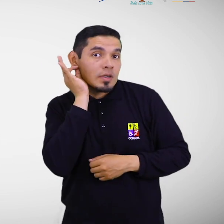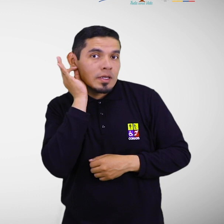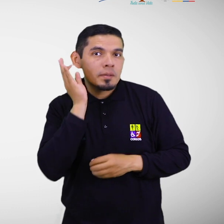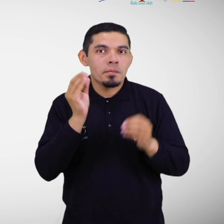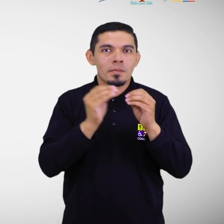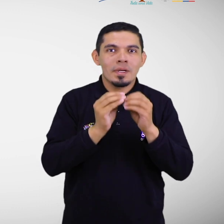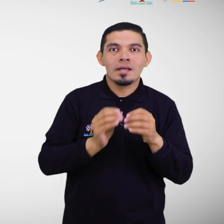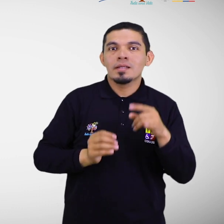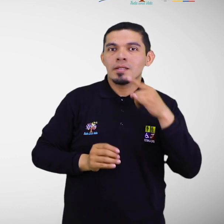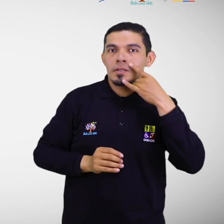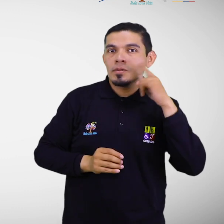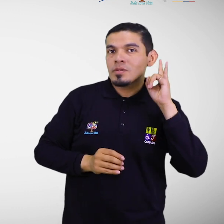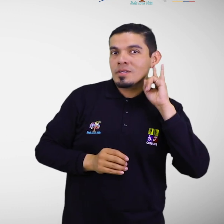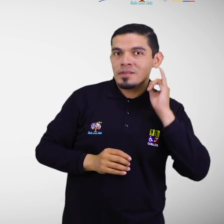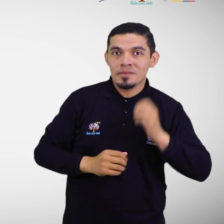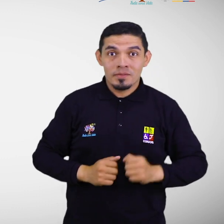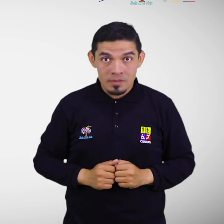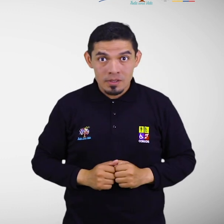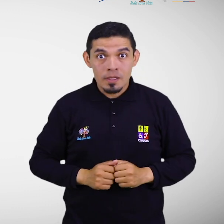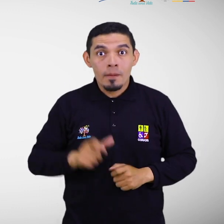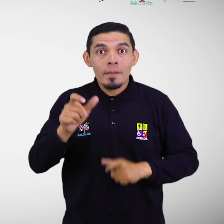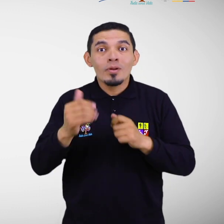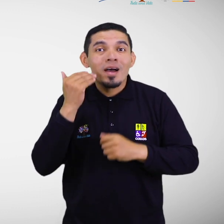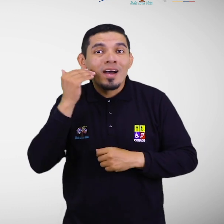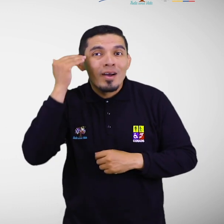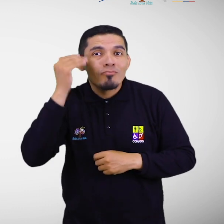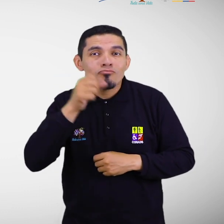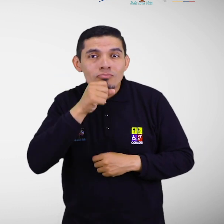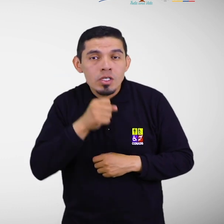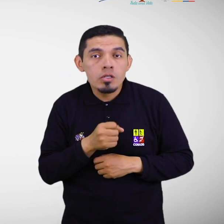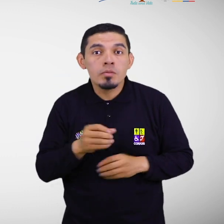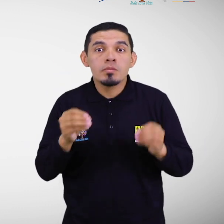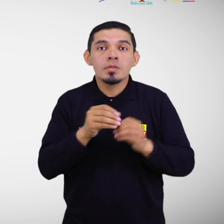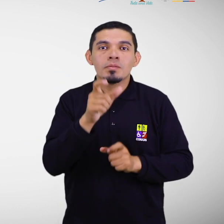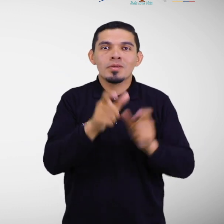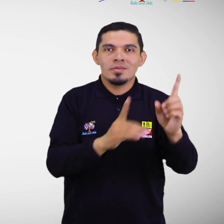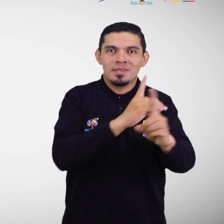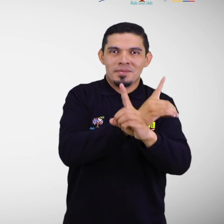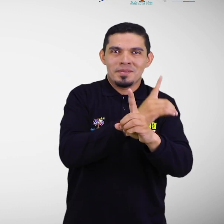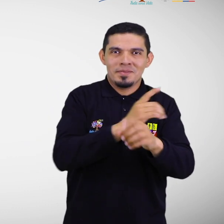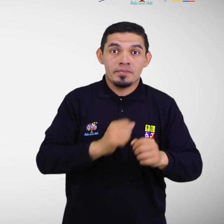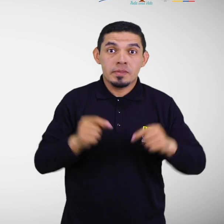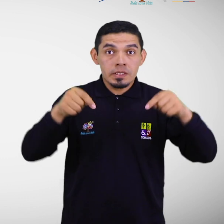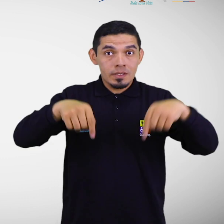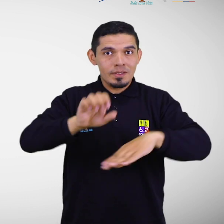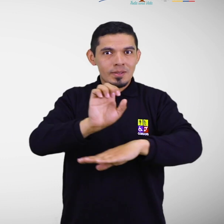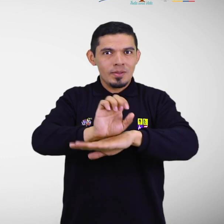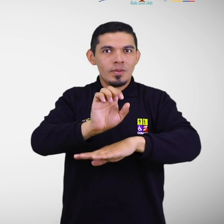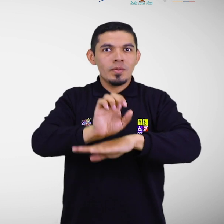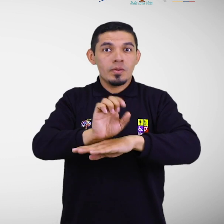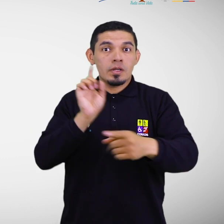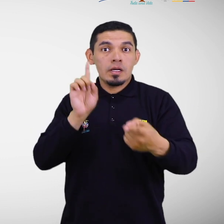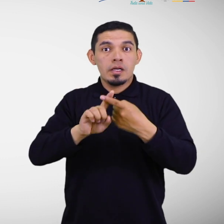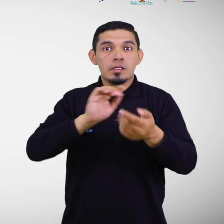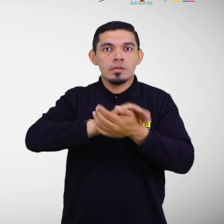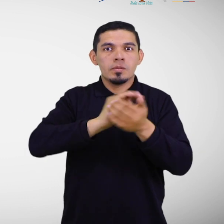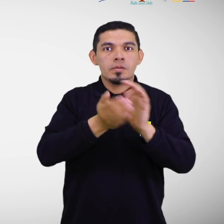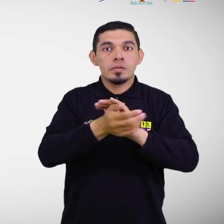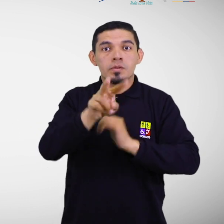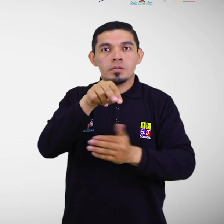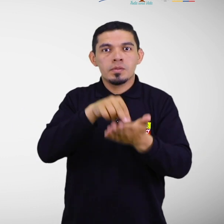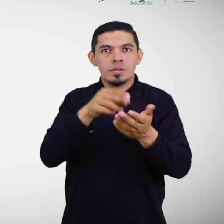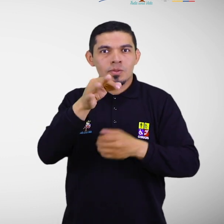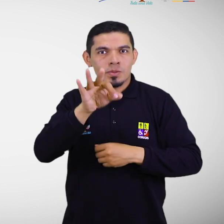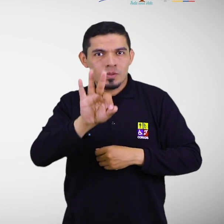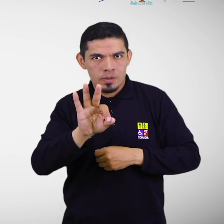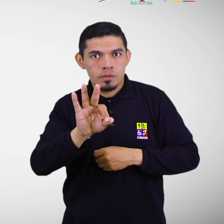niños. Las personas de edad y las personas con discapacidad. En nuestro país, hasta noviembre de 2019,